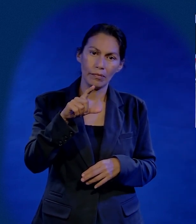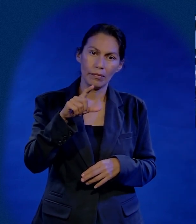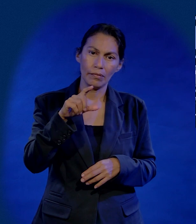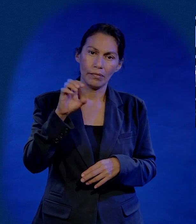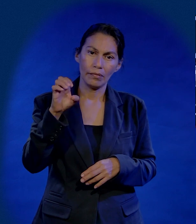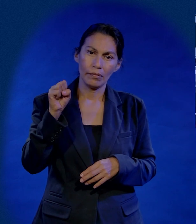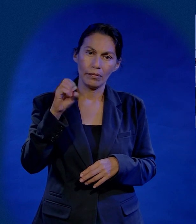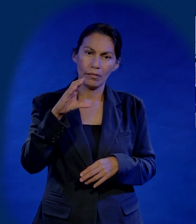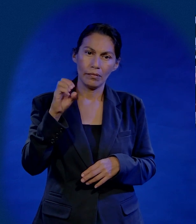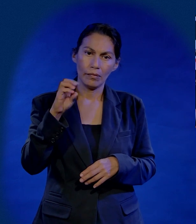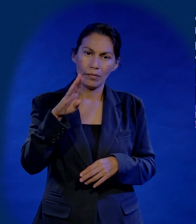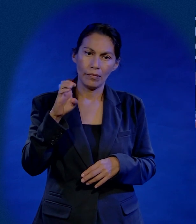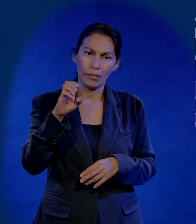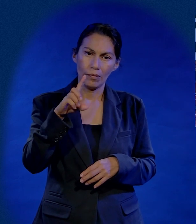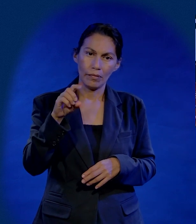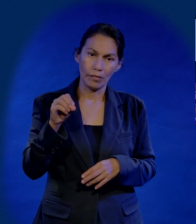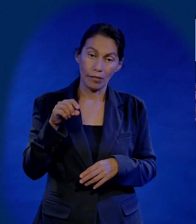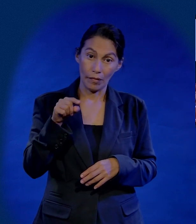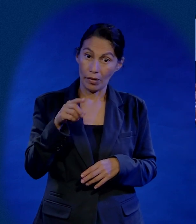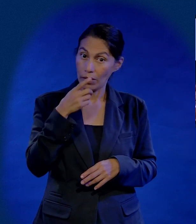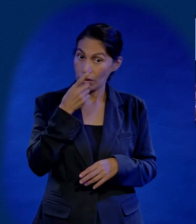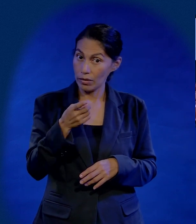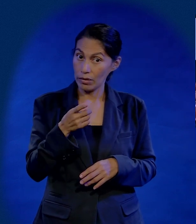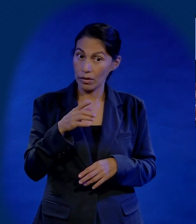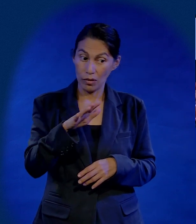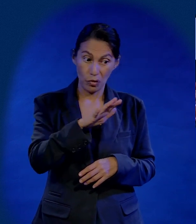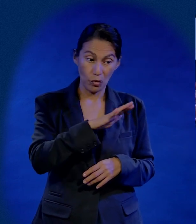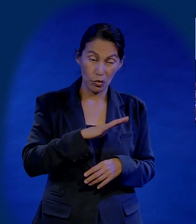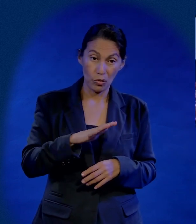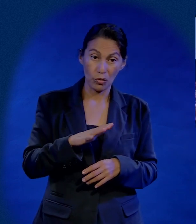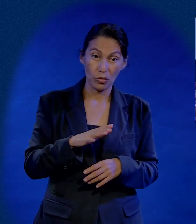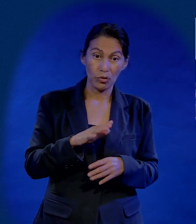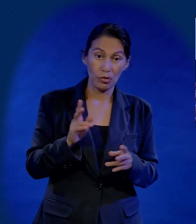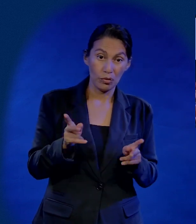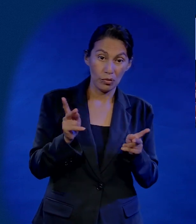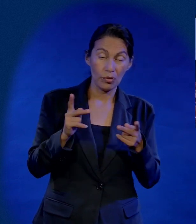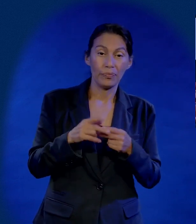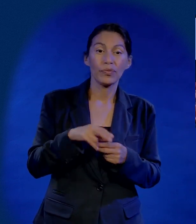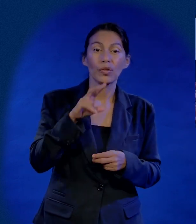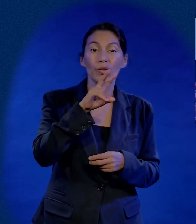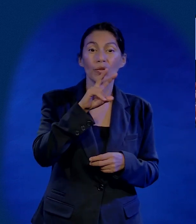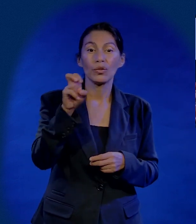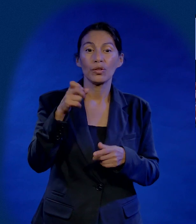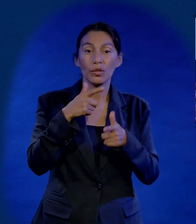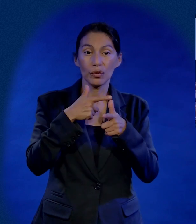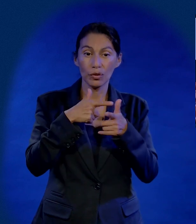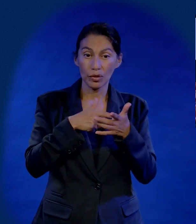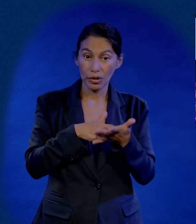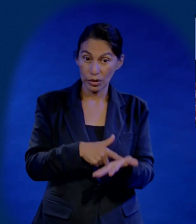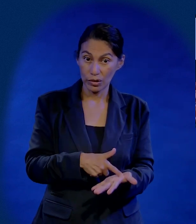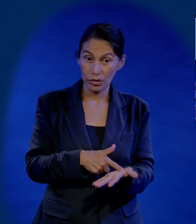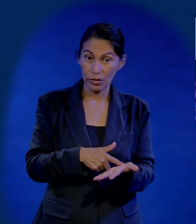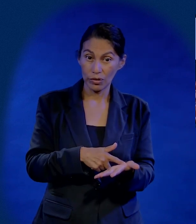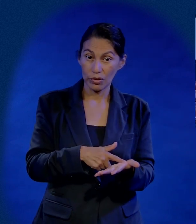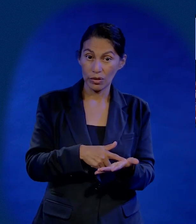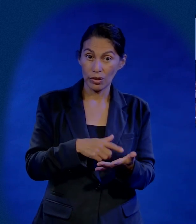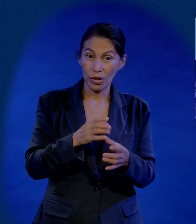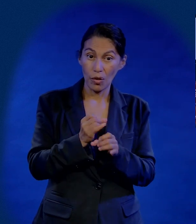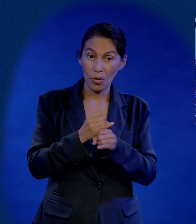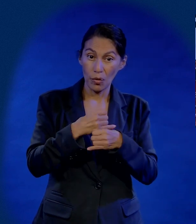dijo que nos iba a hacer empresarios de la naranja y lo cumplió. Todos los días hacíamos jugo, 200 litros para el